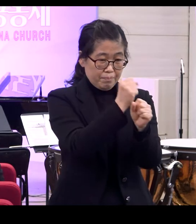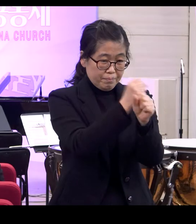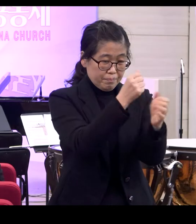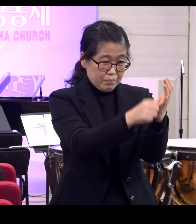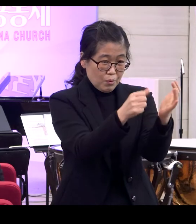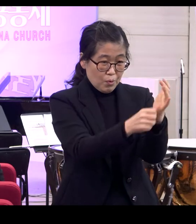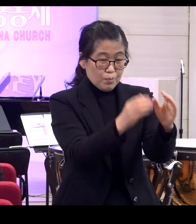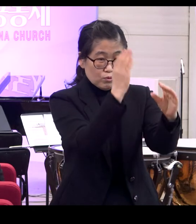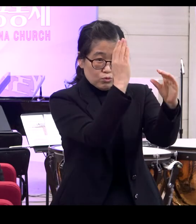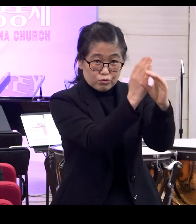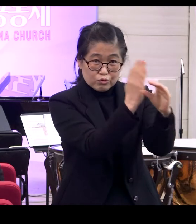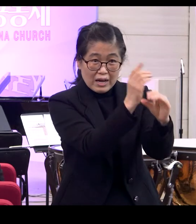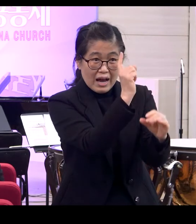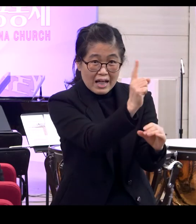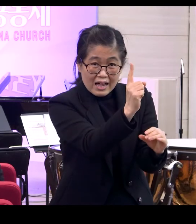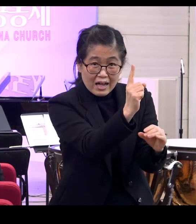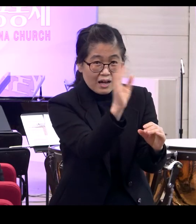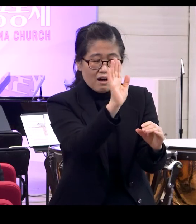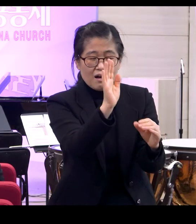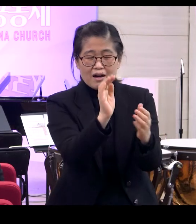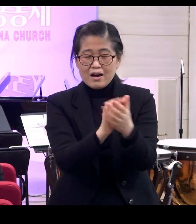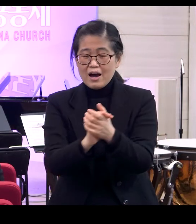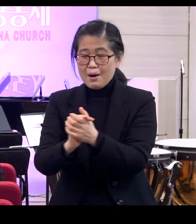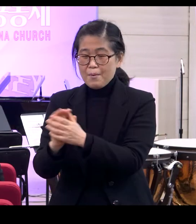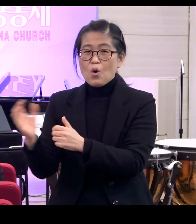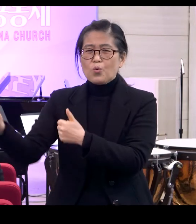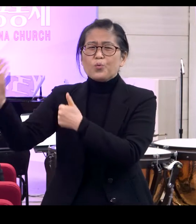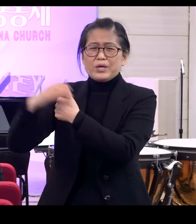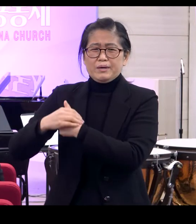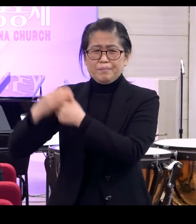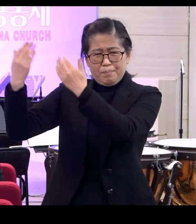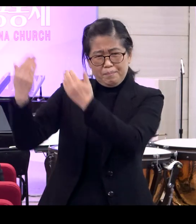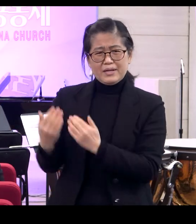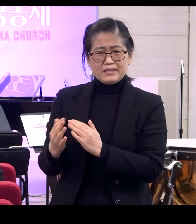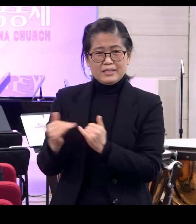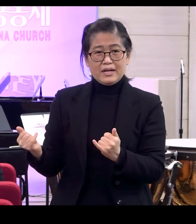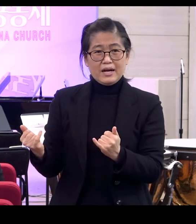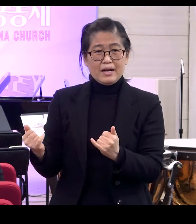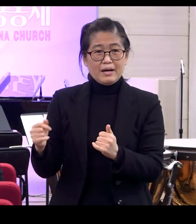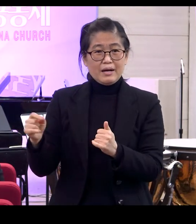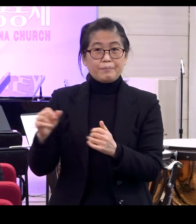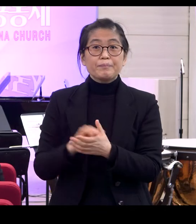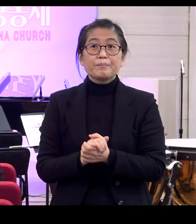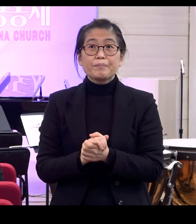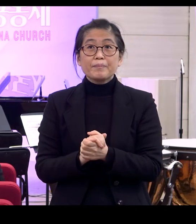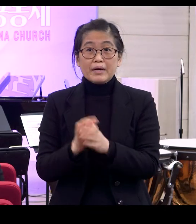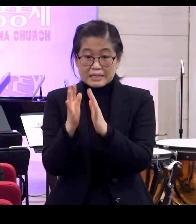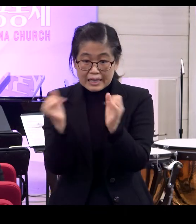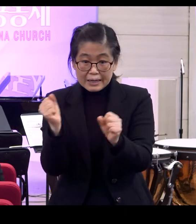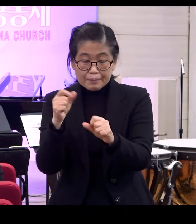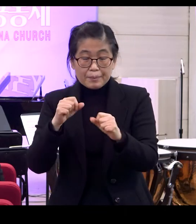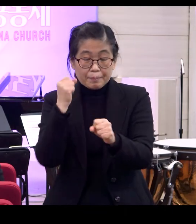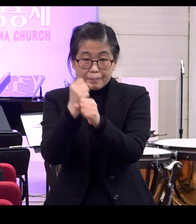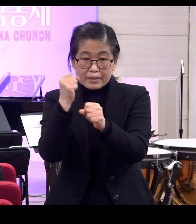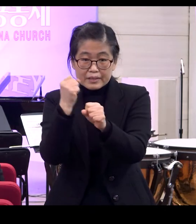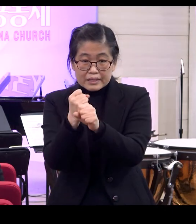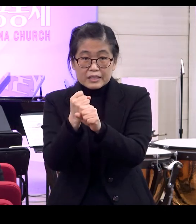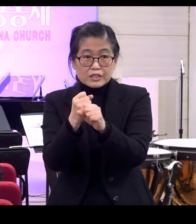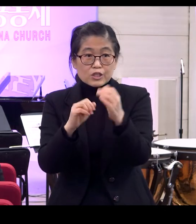피조물을 전체를 다 관리하도록 그렇게 위임받은 그게 바로 사람이에요 그러니까 사람이 만들어지고야 비로소